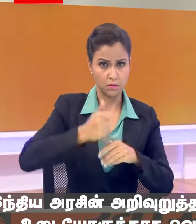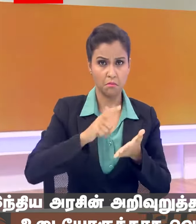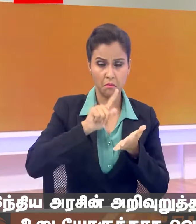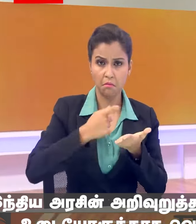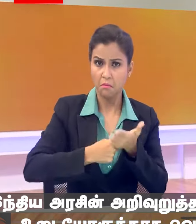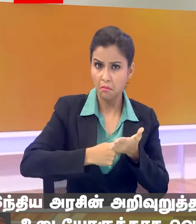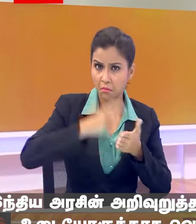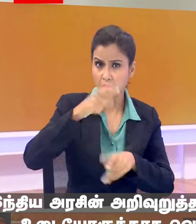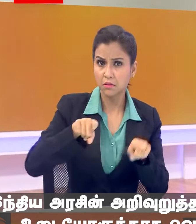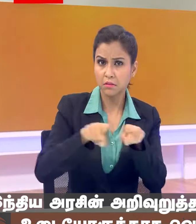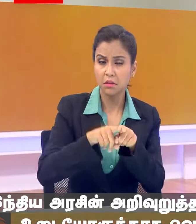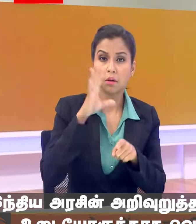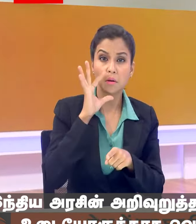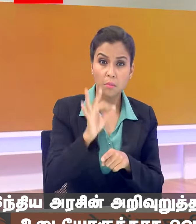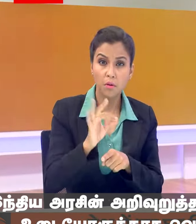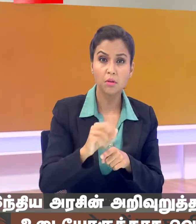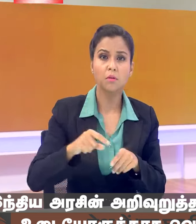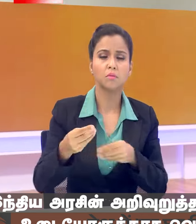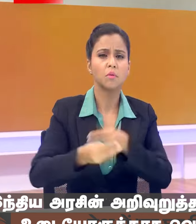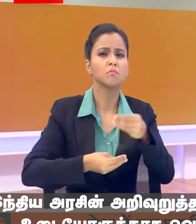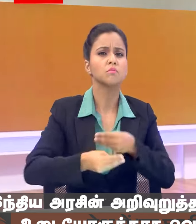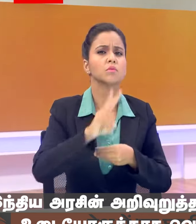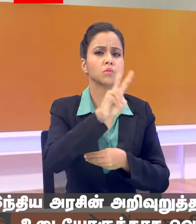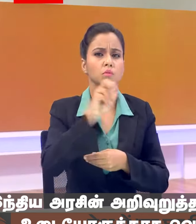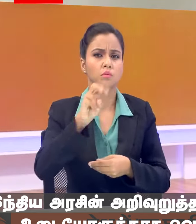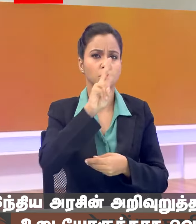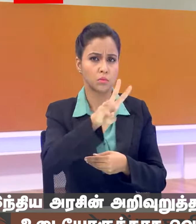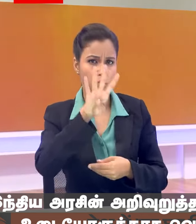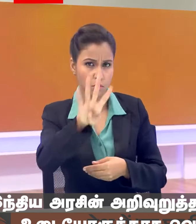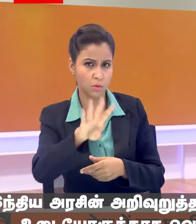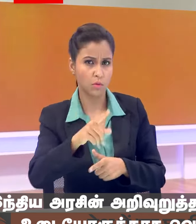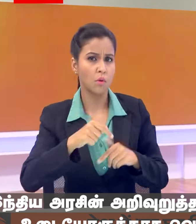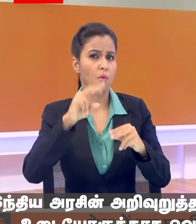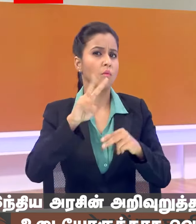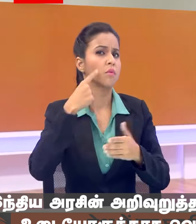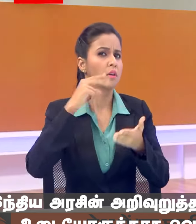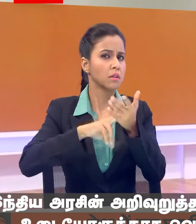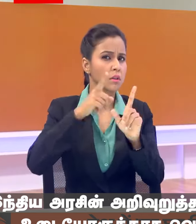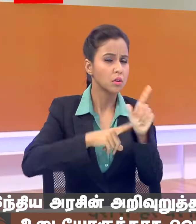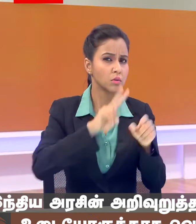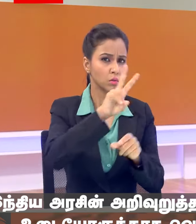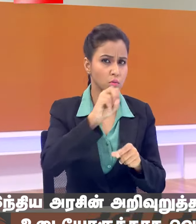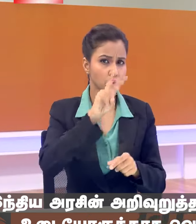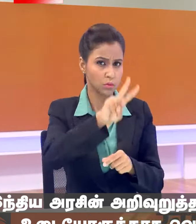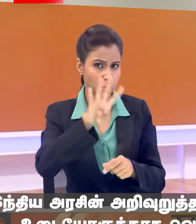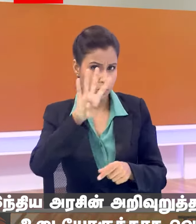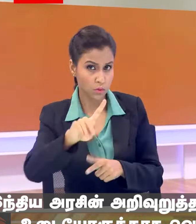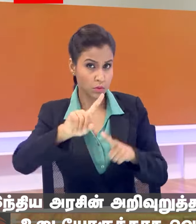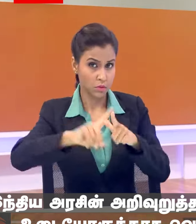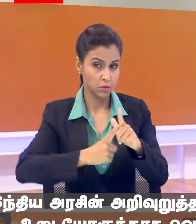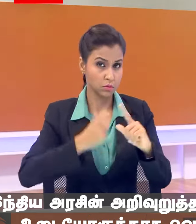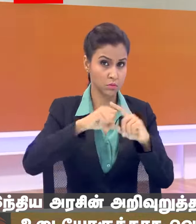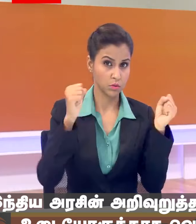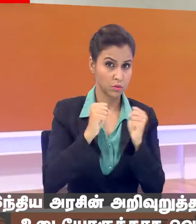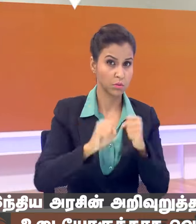गए महत्तपूर्ण विध्यक हैं वित्य विध्यक 2024, विनियोग विध्यक 2024, जम्मू और कश्मीर विनियोग